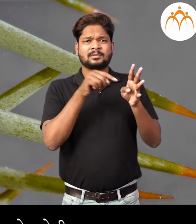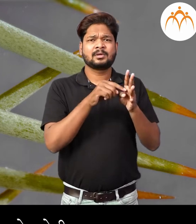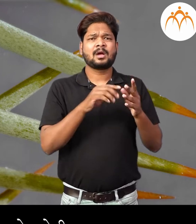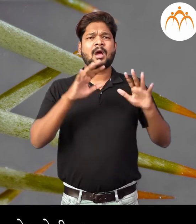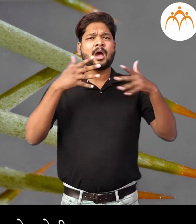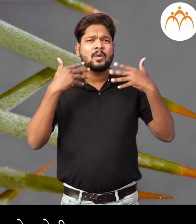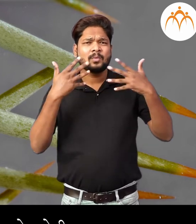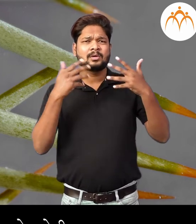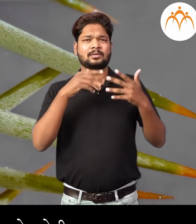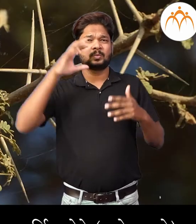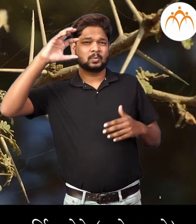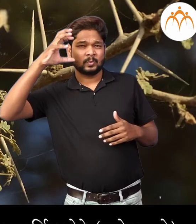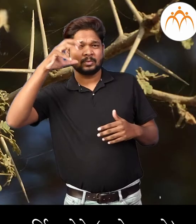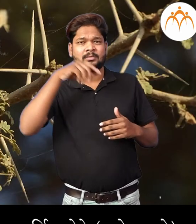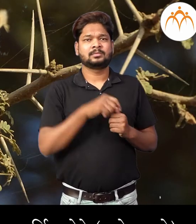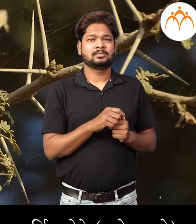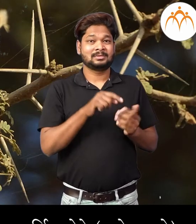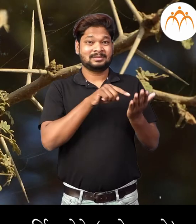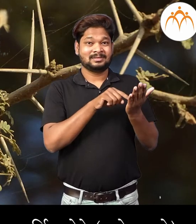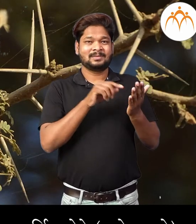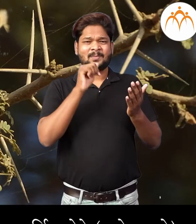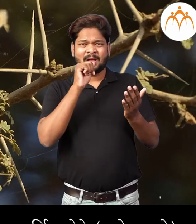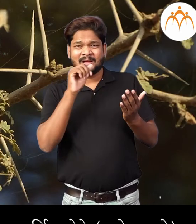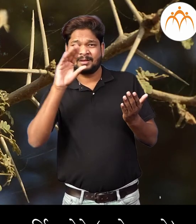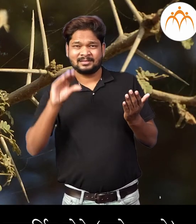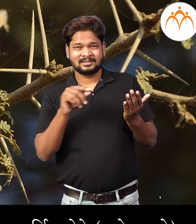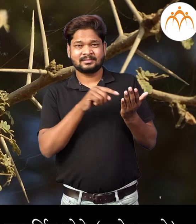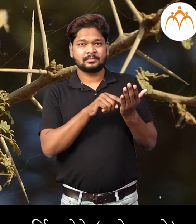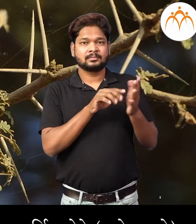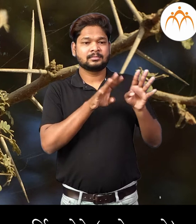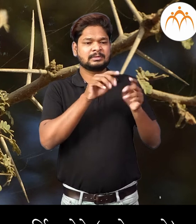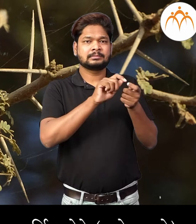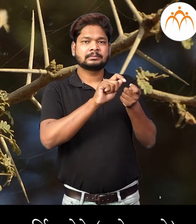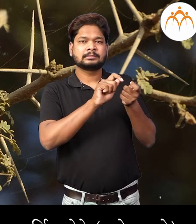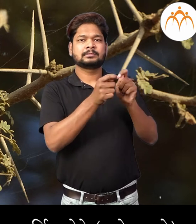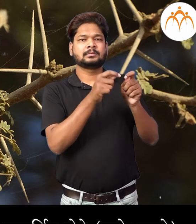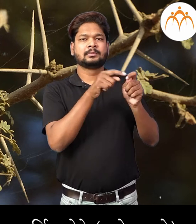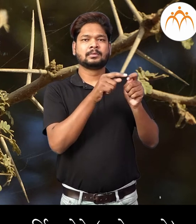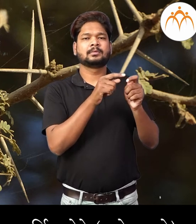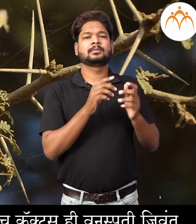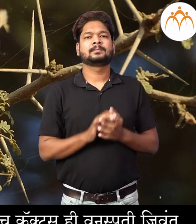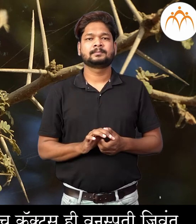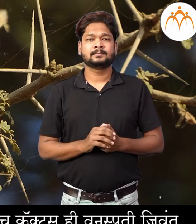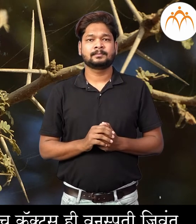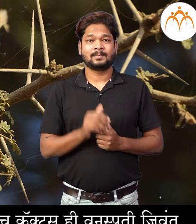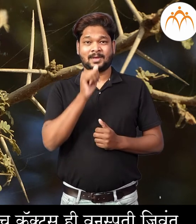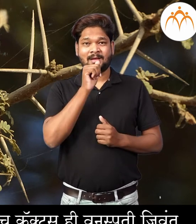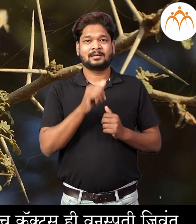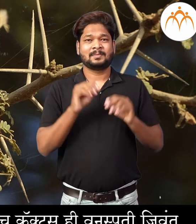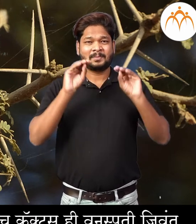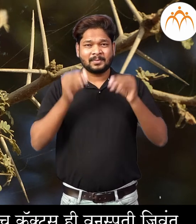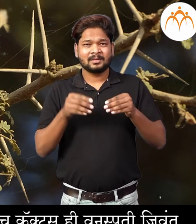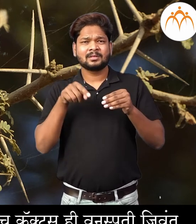बदला मुले हवे तिल उष्ण ता खूप असली तरी अतिशै कमी पाणी उचसर जी थोते कमी पाणी असलेले